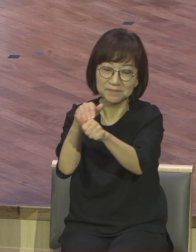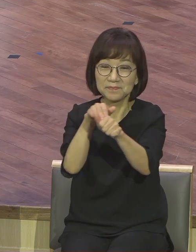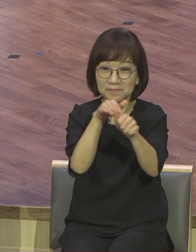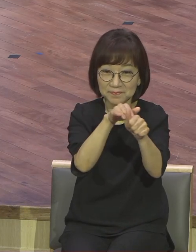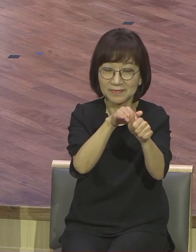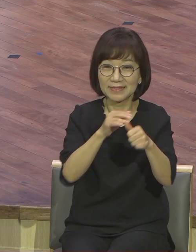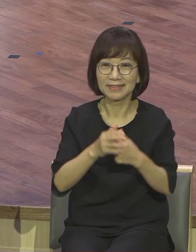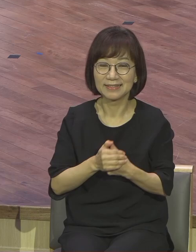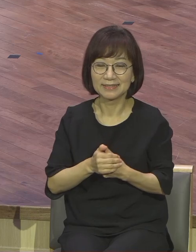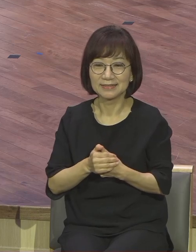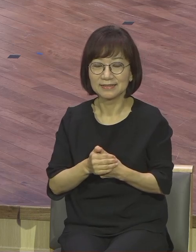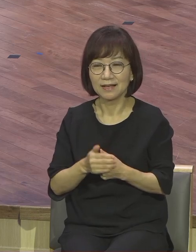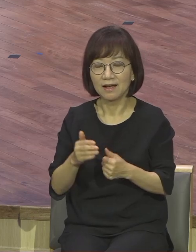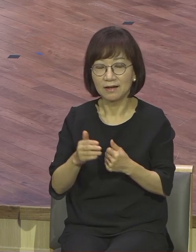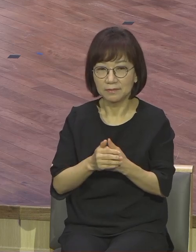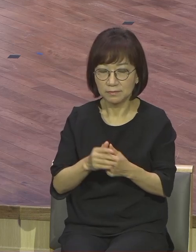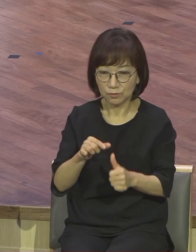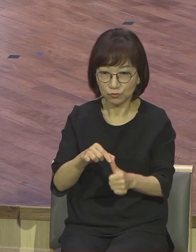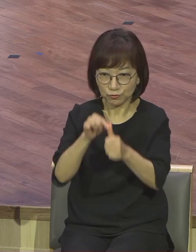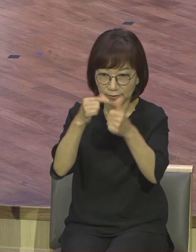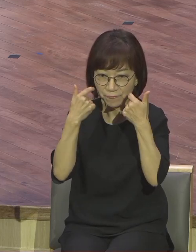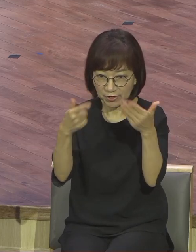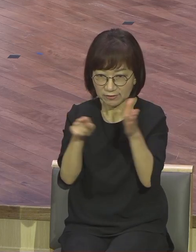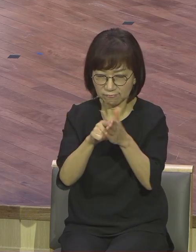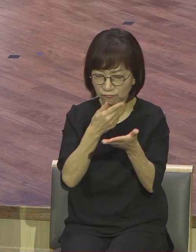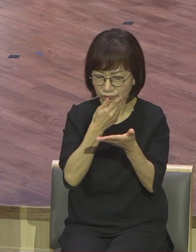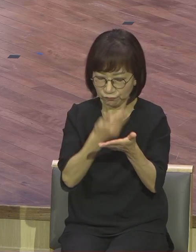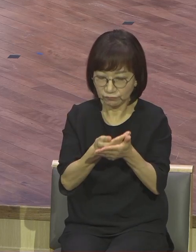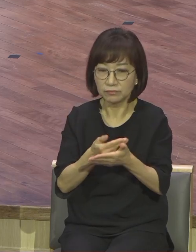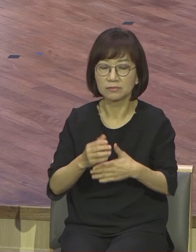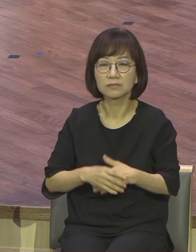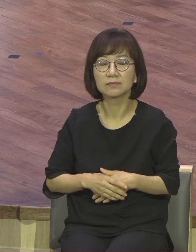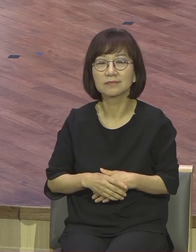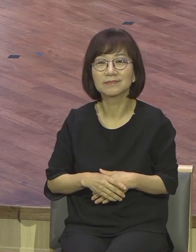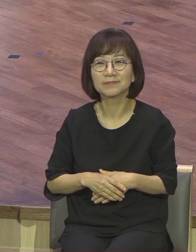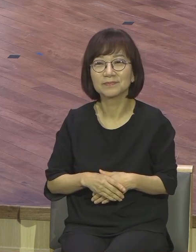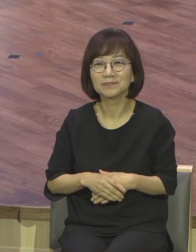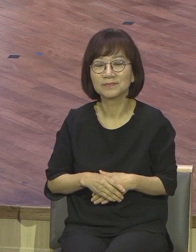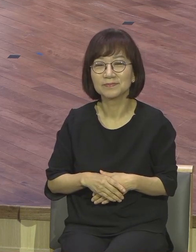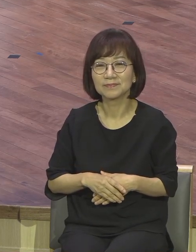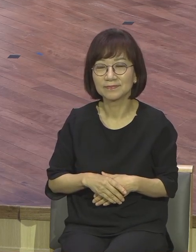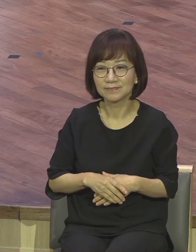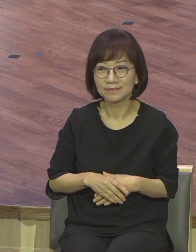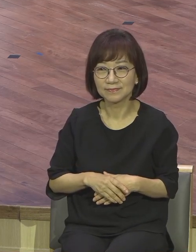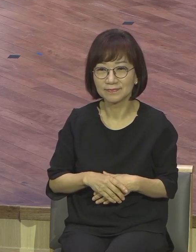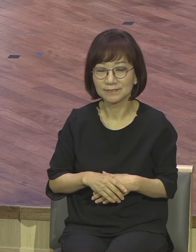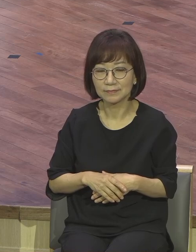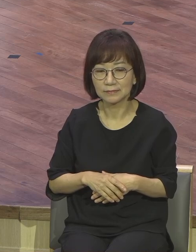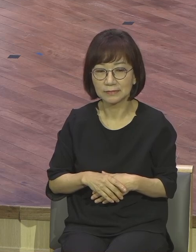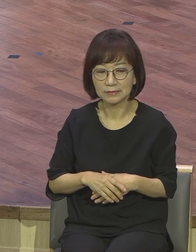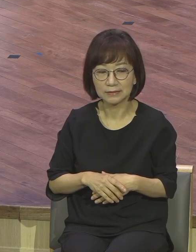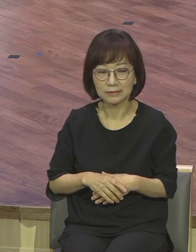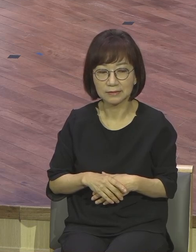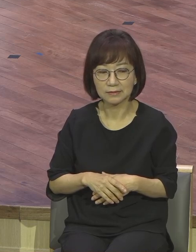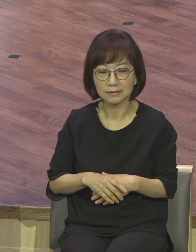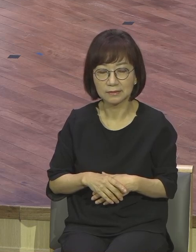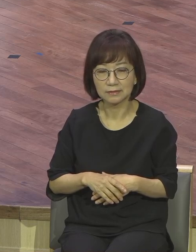확신이 중요합니다. 영적인 삶의 아주 중요한 거예요. 구원에 대해서 의심이 생긴 사람은 내가